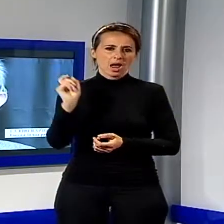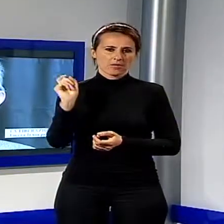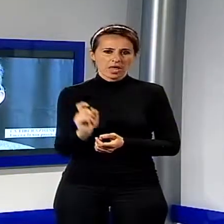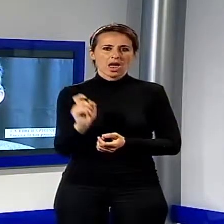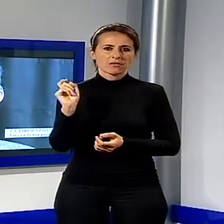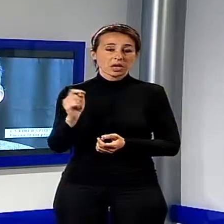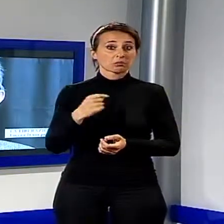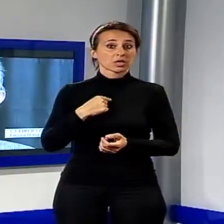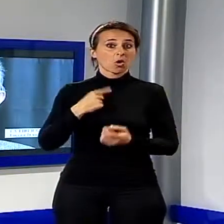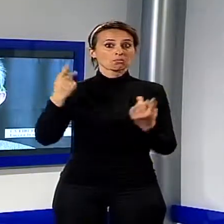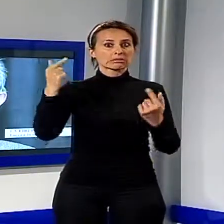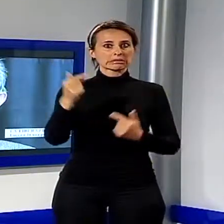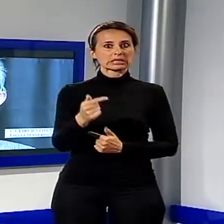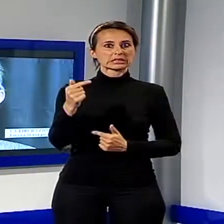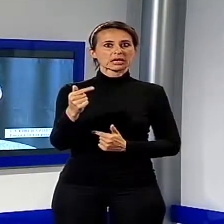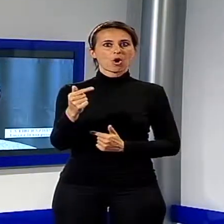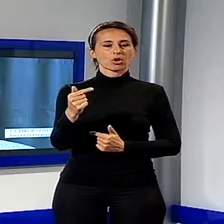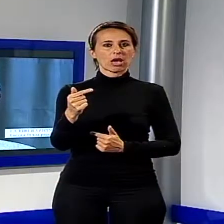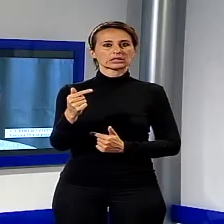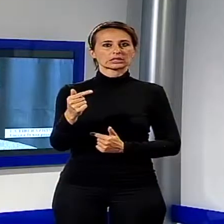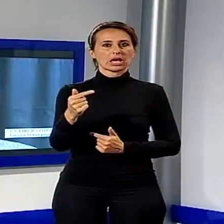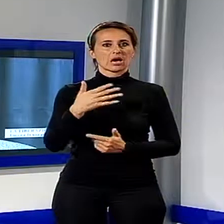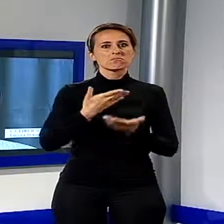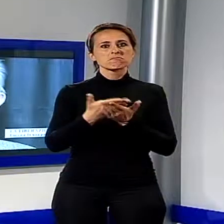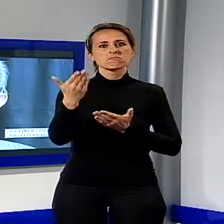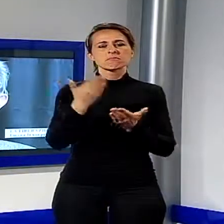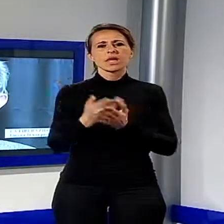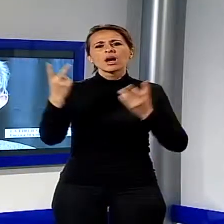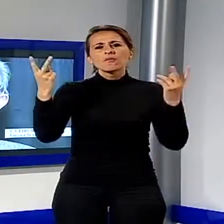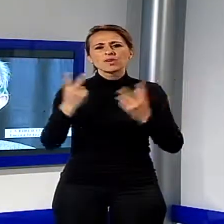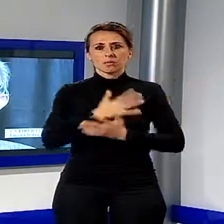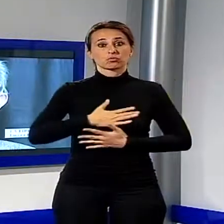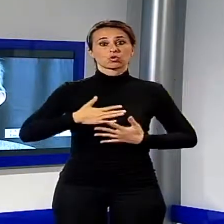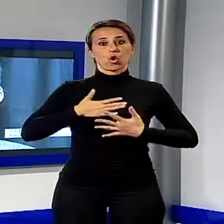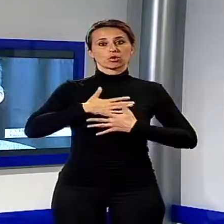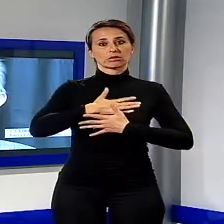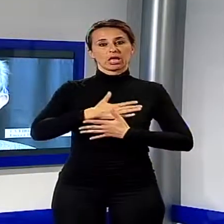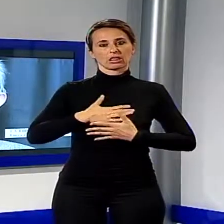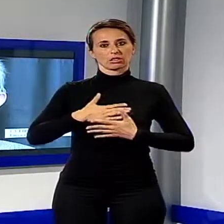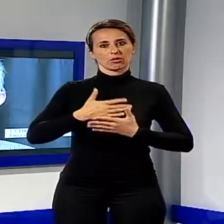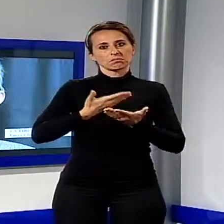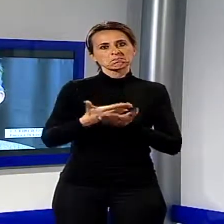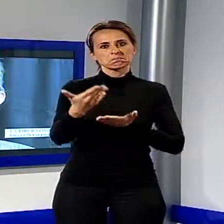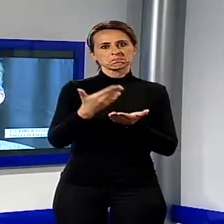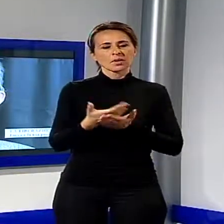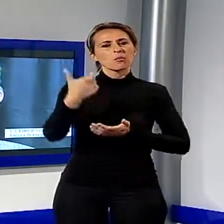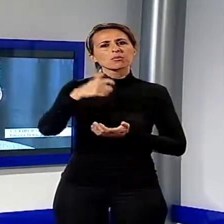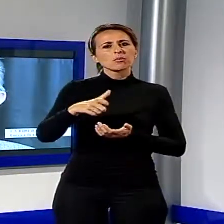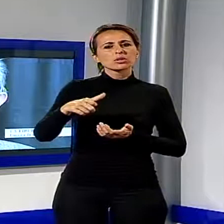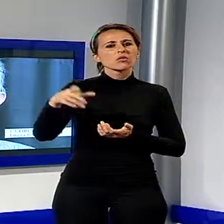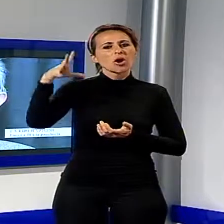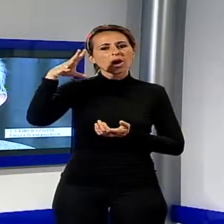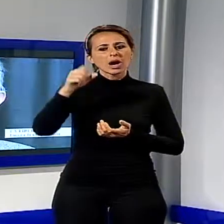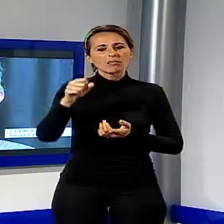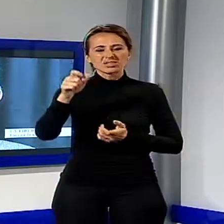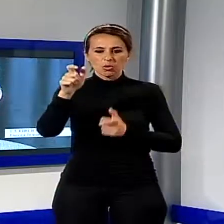con piacere perché capisco che di memoria